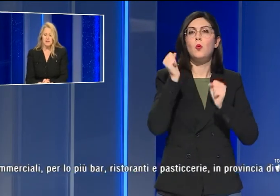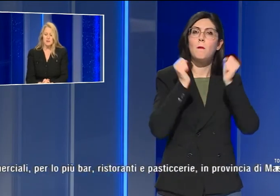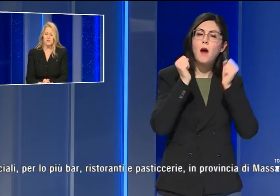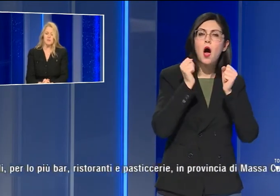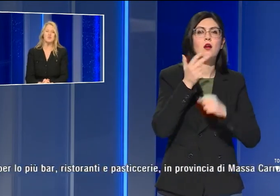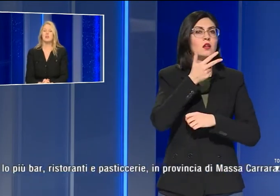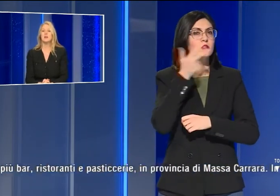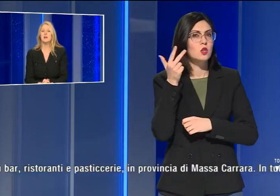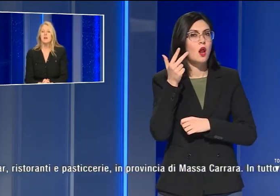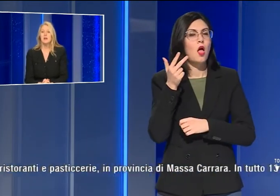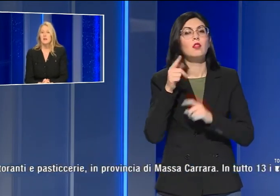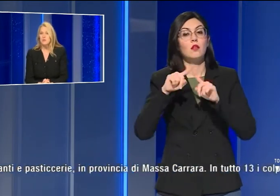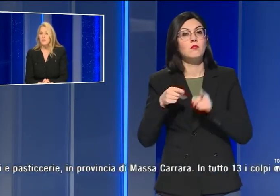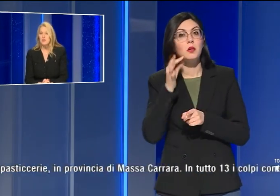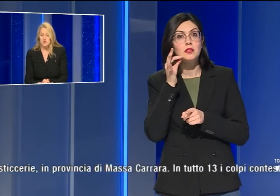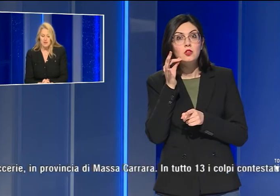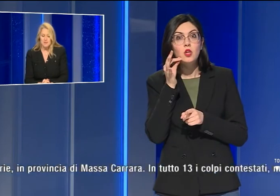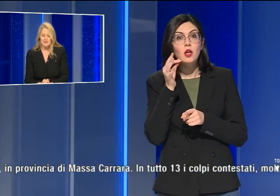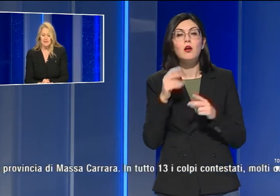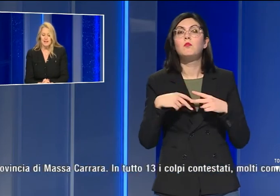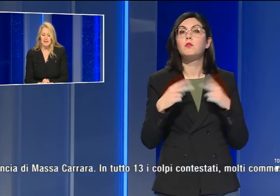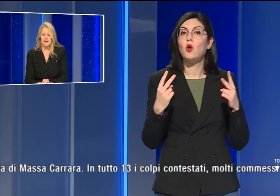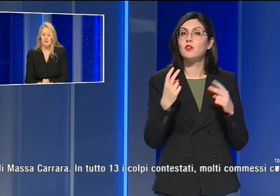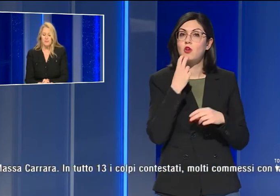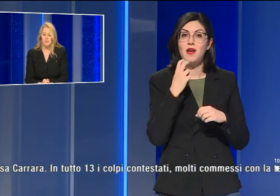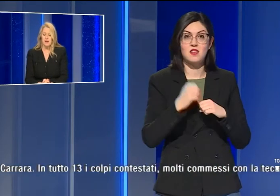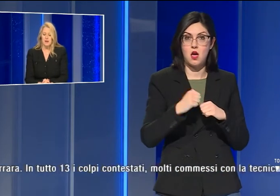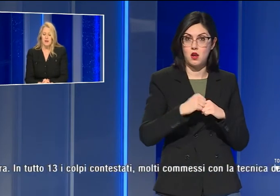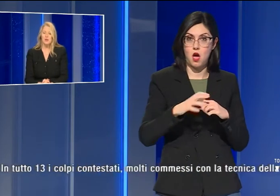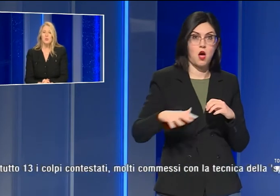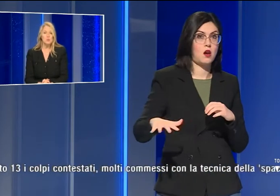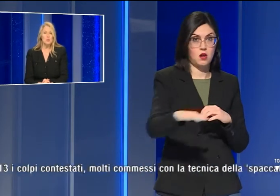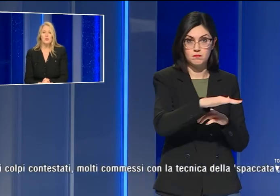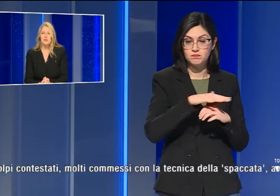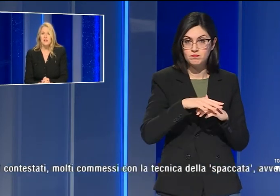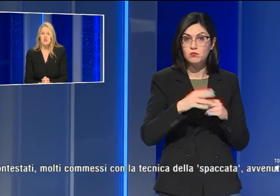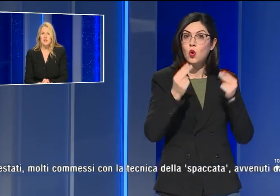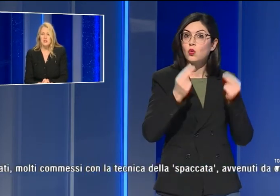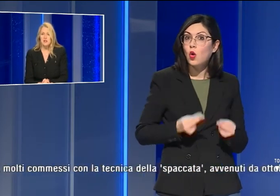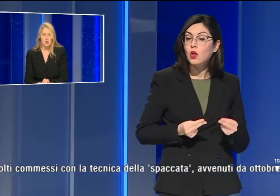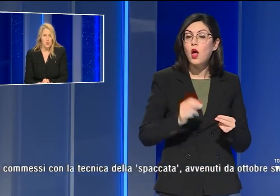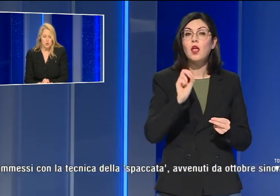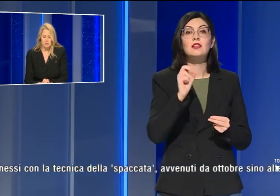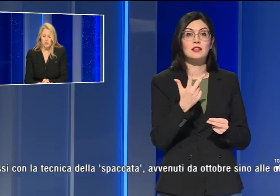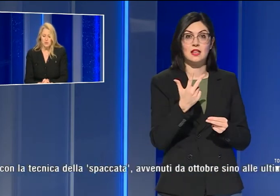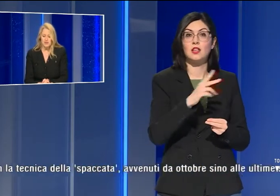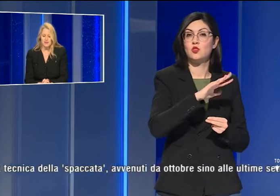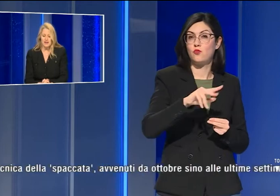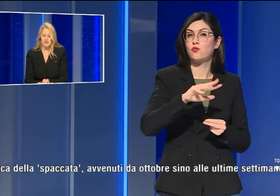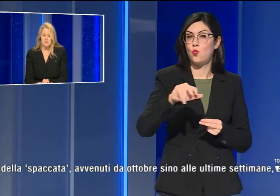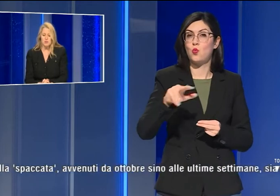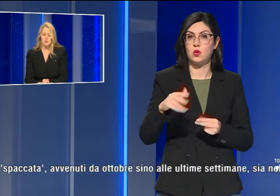ristoranti, pasticcerie in provincia di Massa Carrara. In tutto 13 i colpi